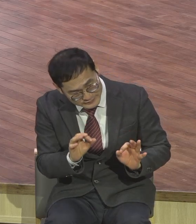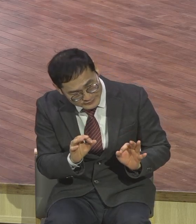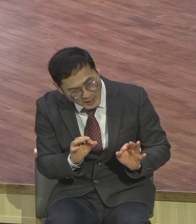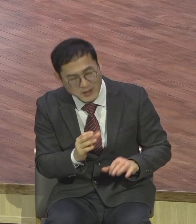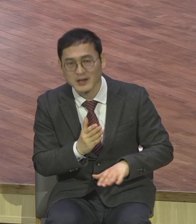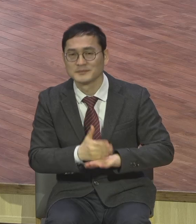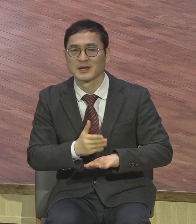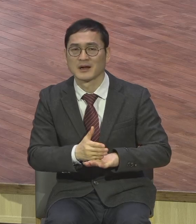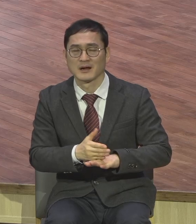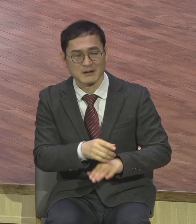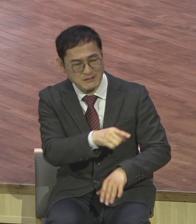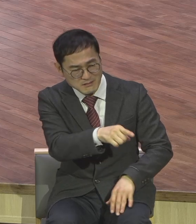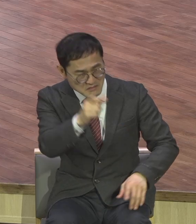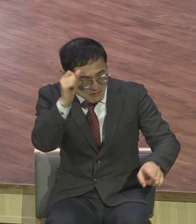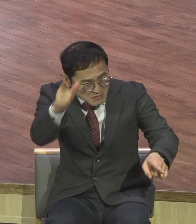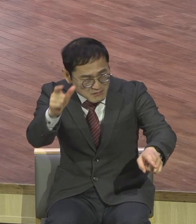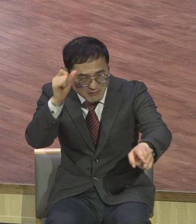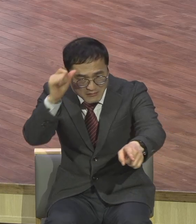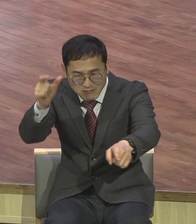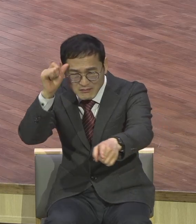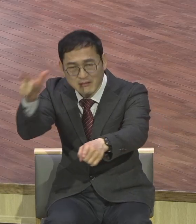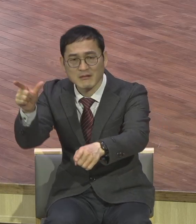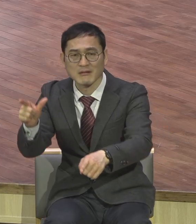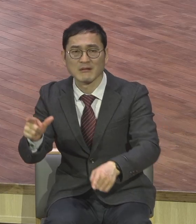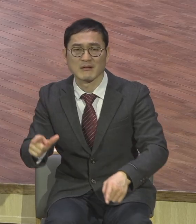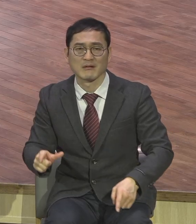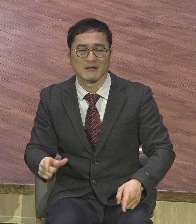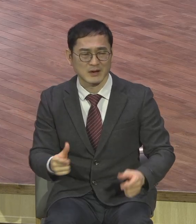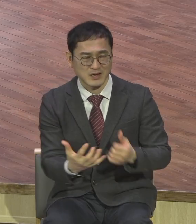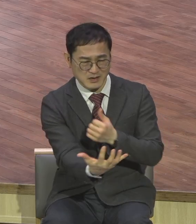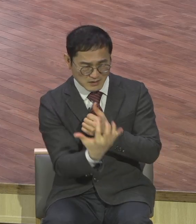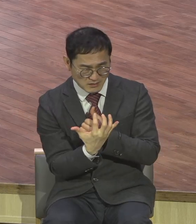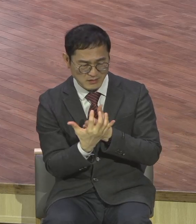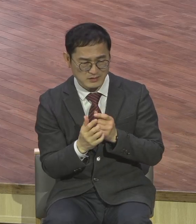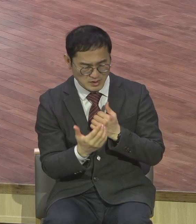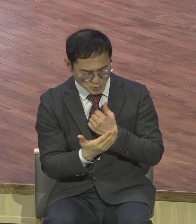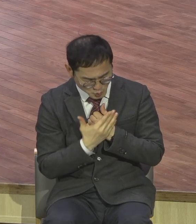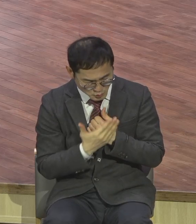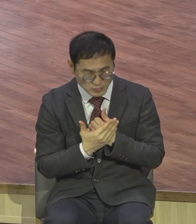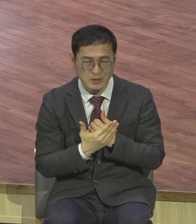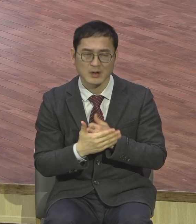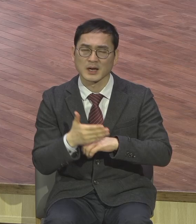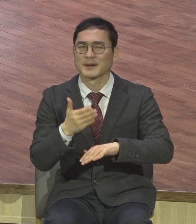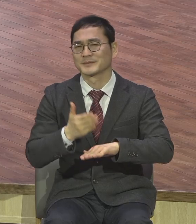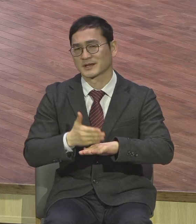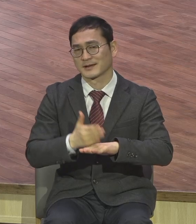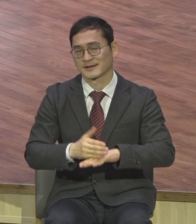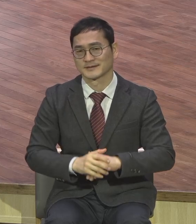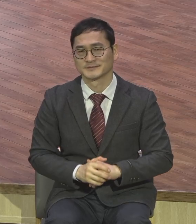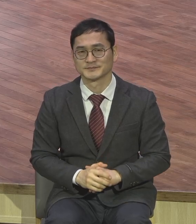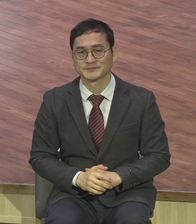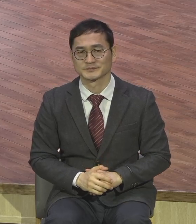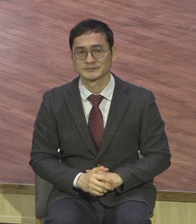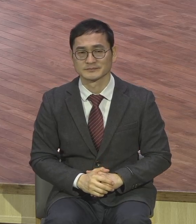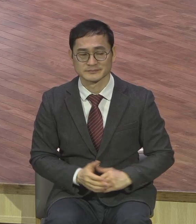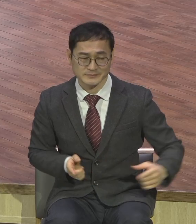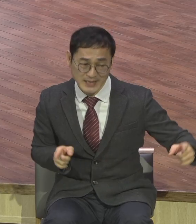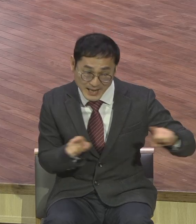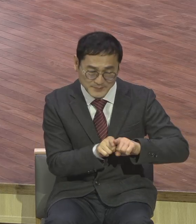붙여주셔서 퍼스트 무브로 그렇게 하나님 앞에 스님 받게 되는지 함께 보험 운동을 해가 나가는